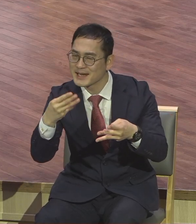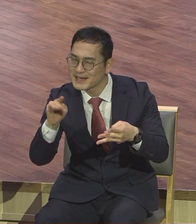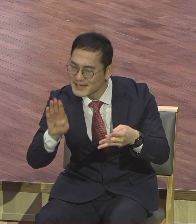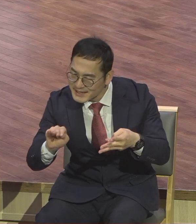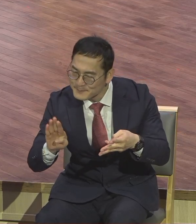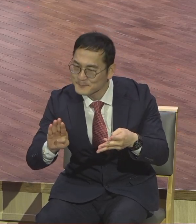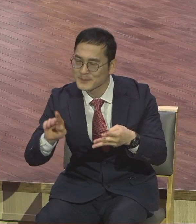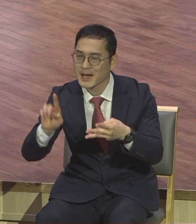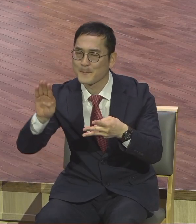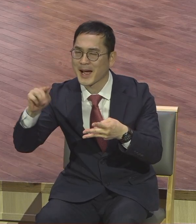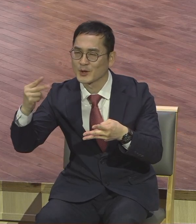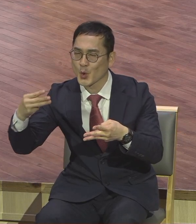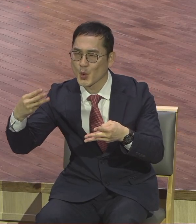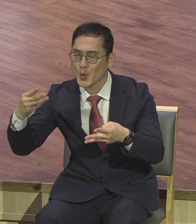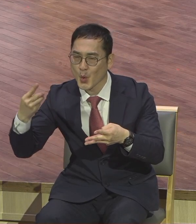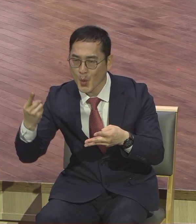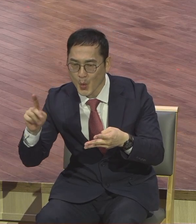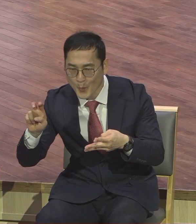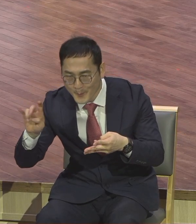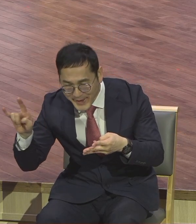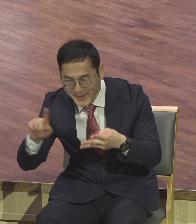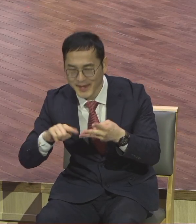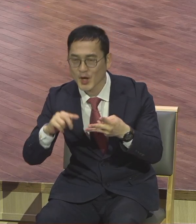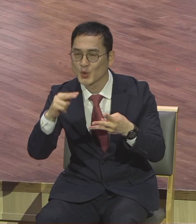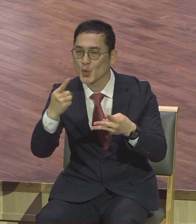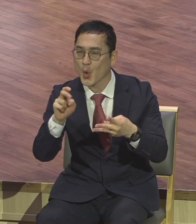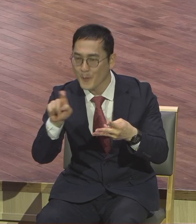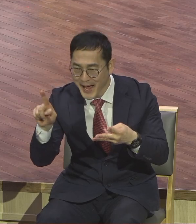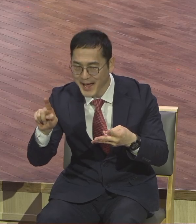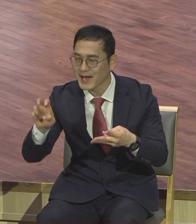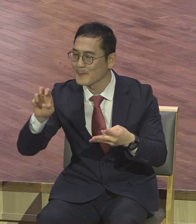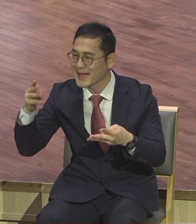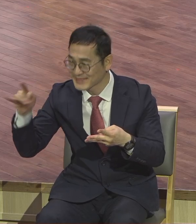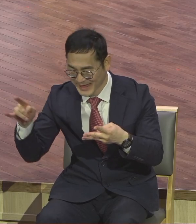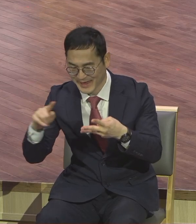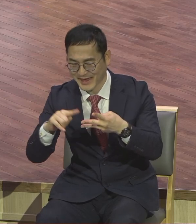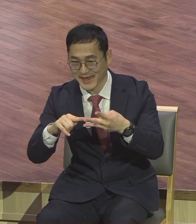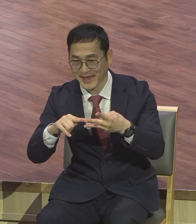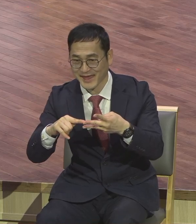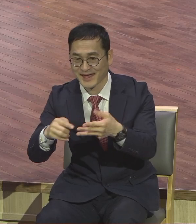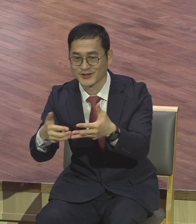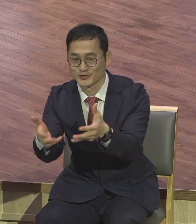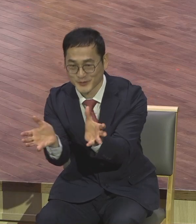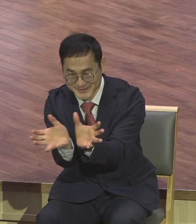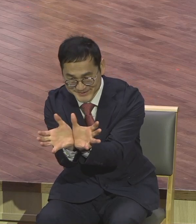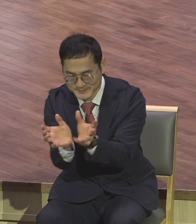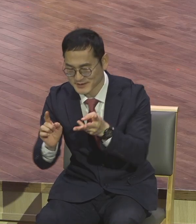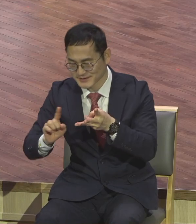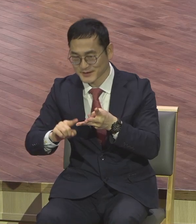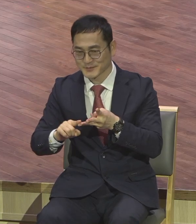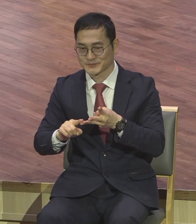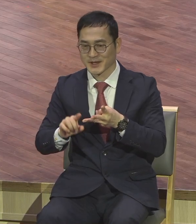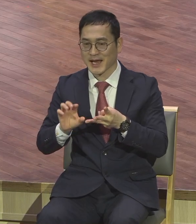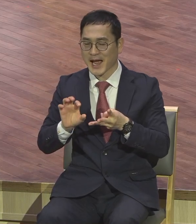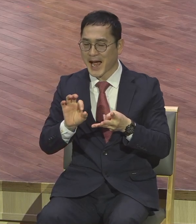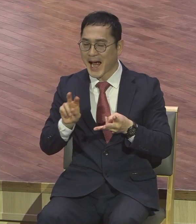2그룹 그 다음에 오늘 살펴볼 마지막 그룹이 알페의 아들 야구보와 다데오